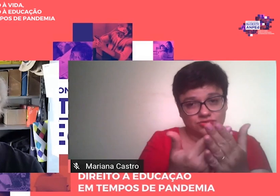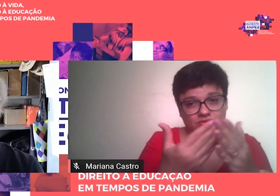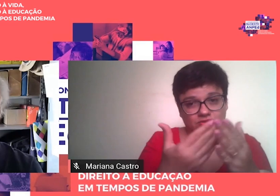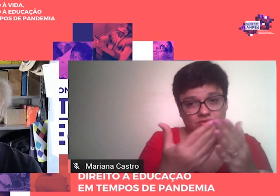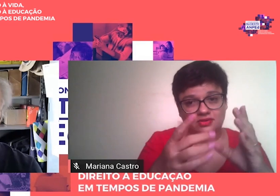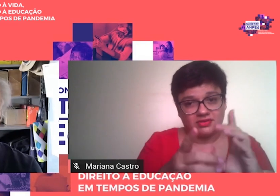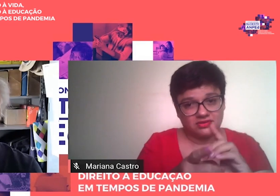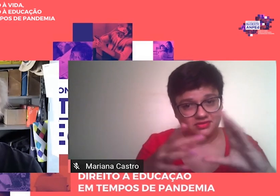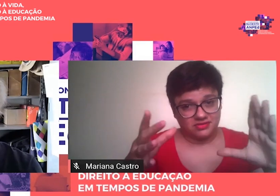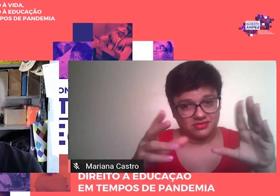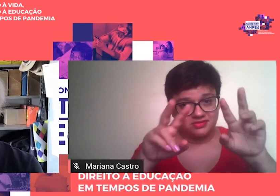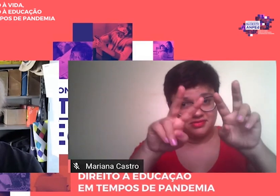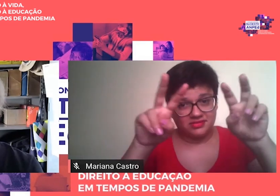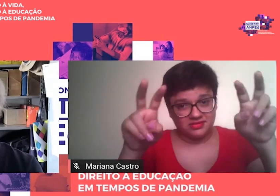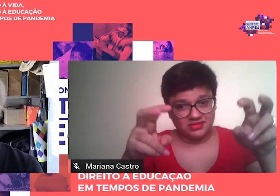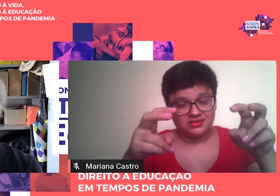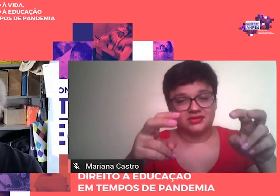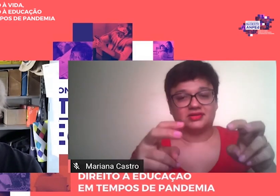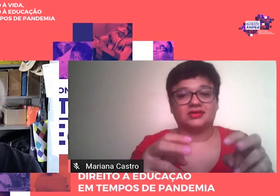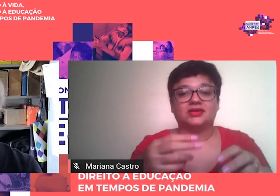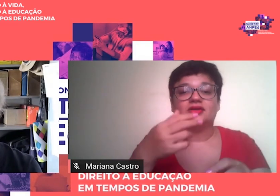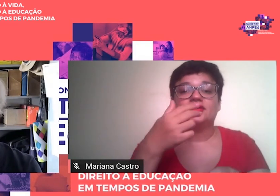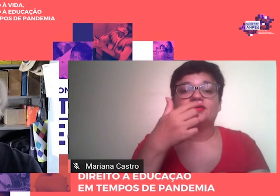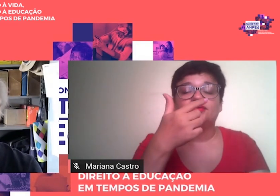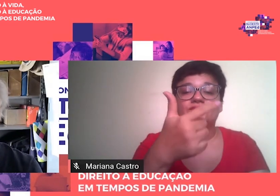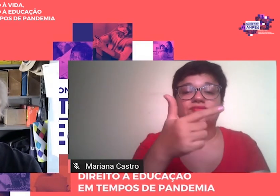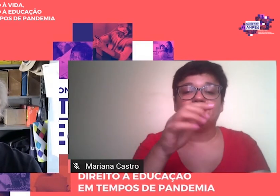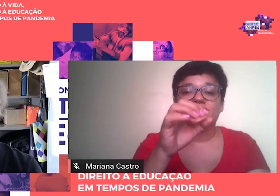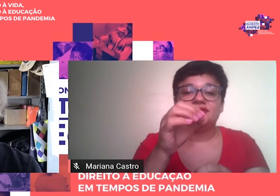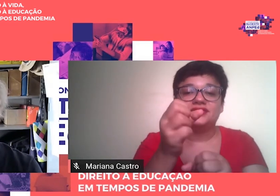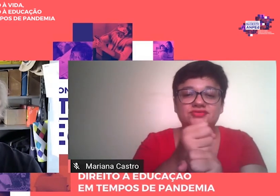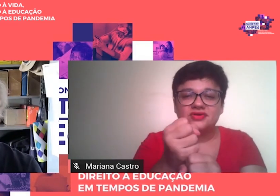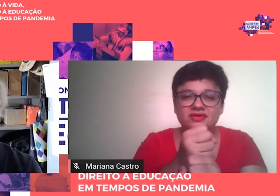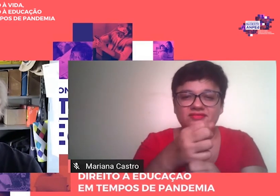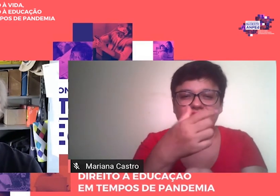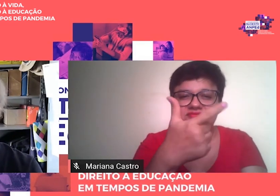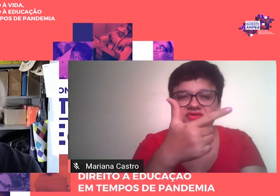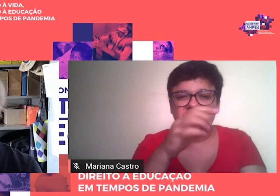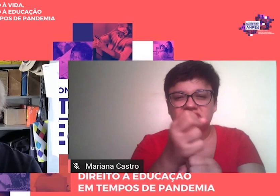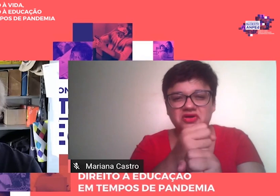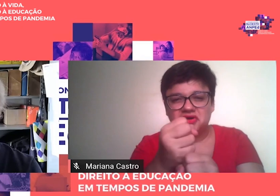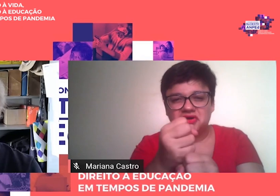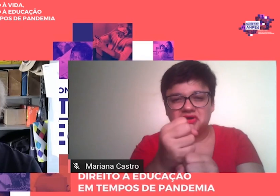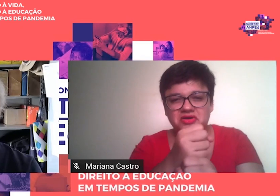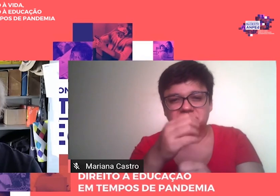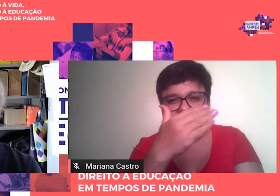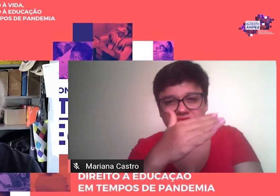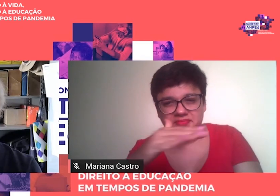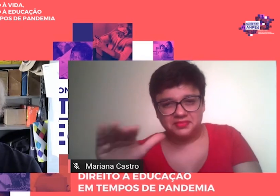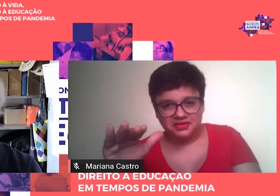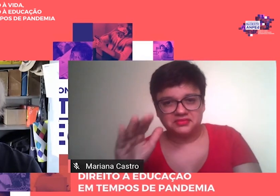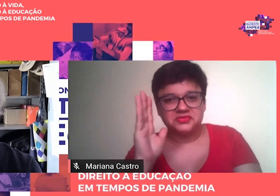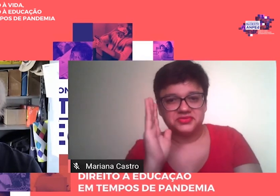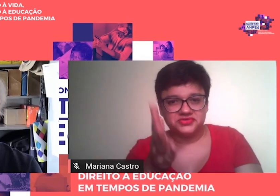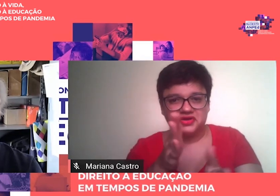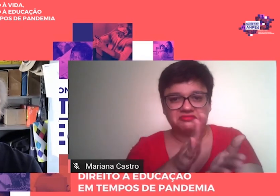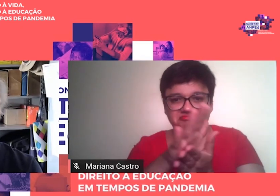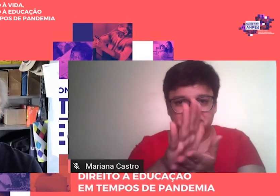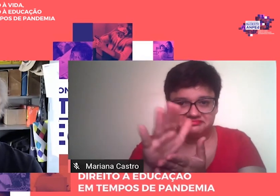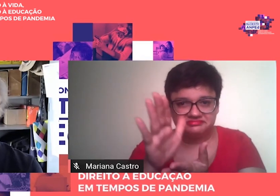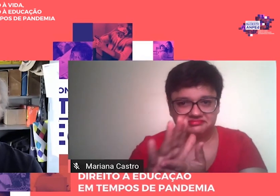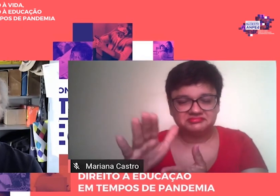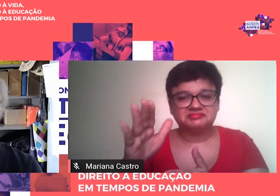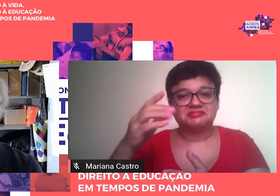meia de vida, Saviani publicou a monumental História das Ideias Pedagógicas no